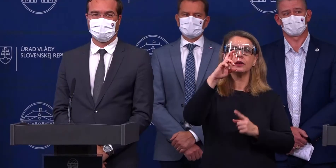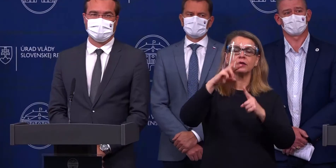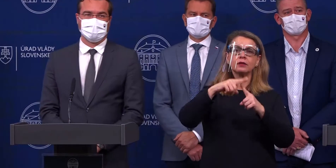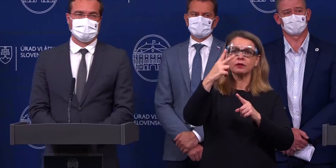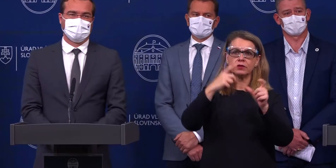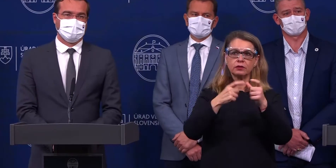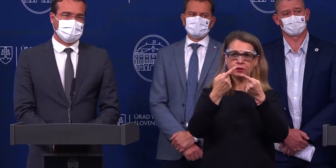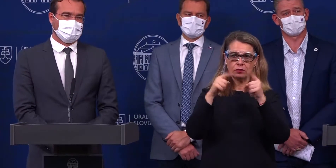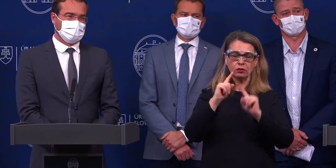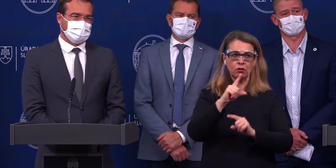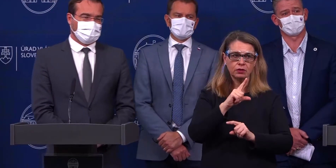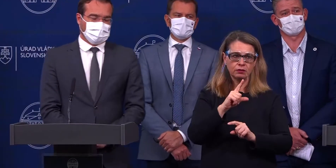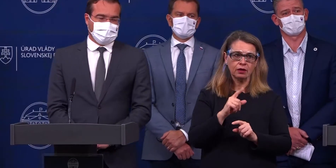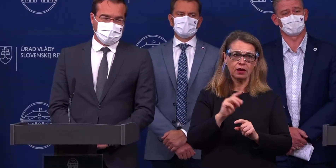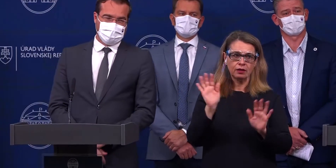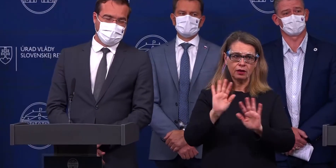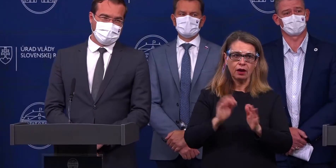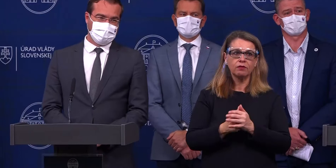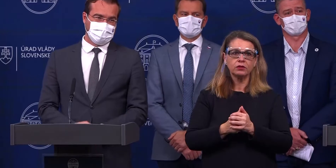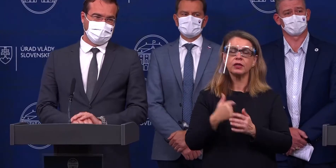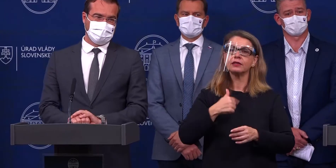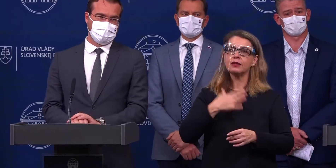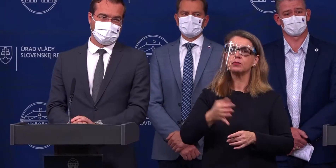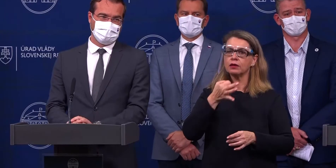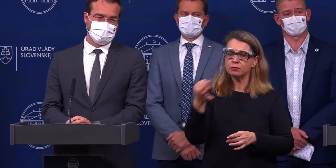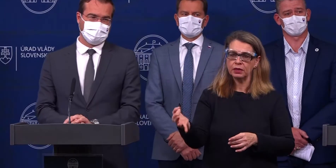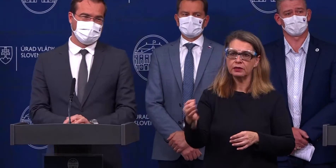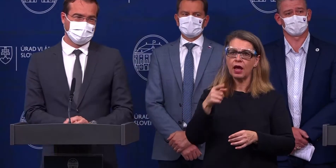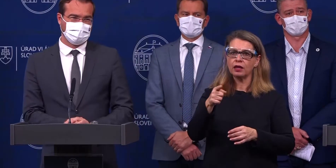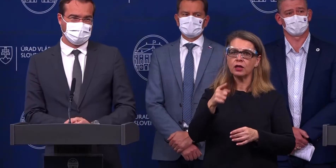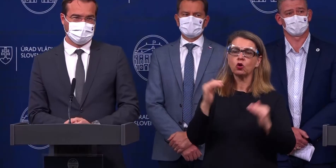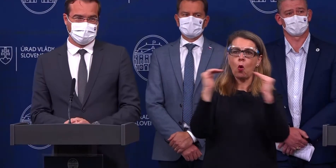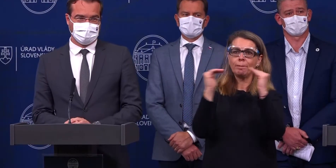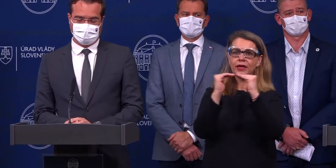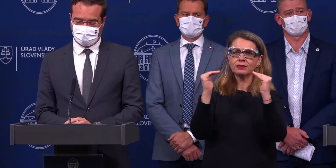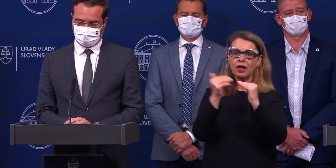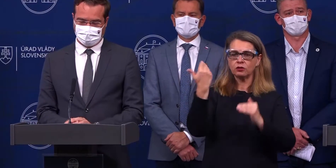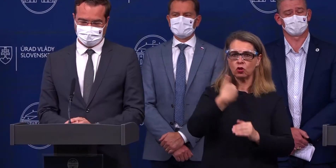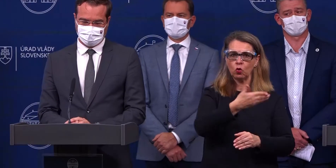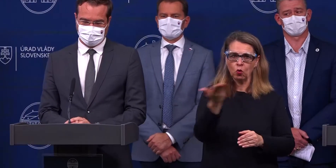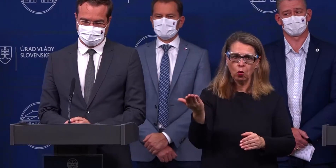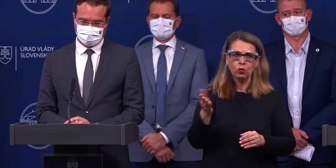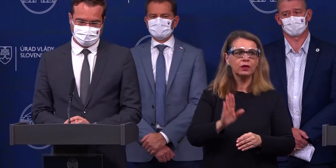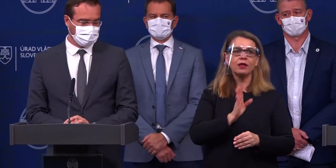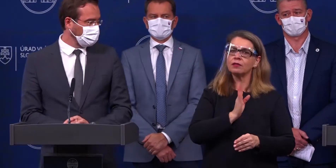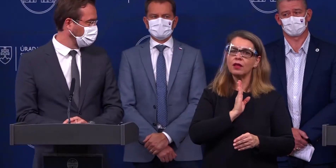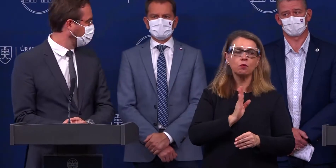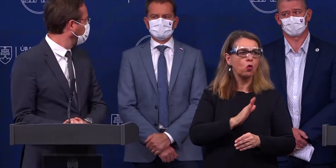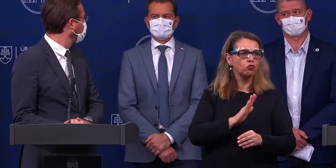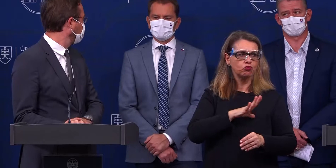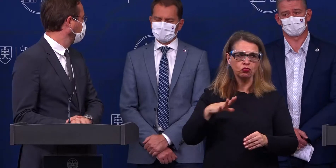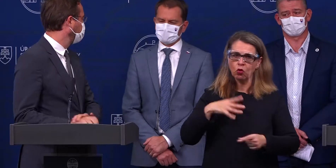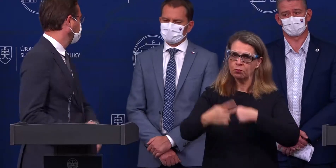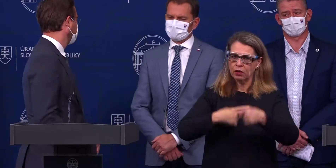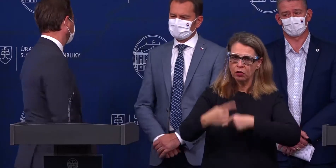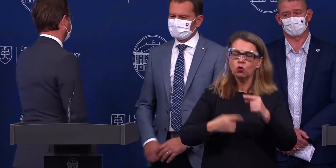Slovenská televízia. Iveta Gomošová, dobrý deň. Ja by som sa chcela spýtať na tie kompenzácie pre ľudí, ktorí nebudú môcť normálne fungovať, koľko